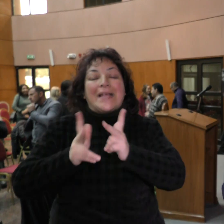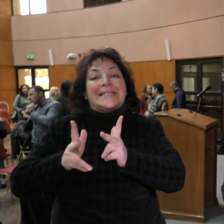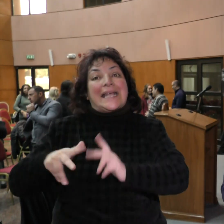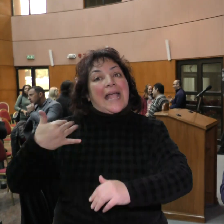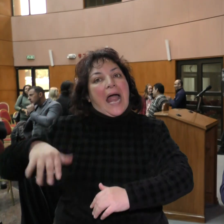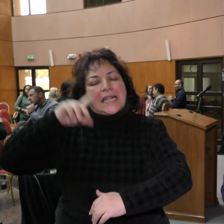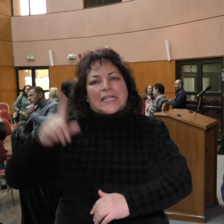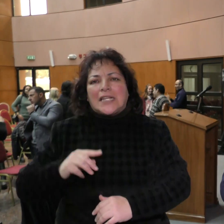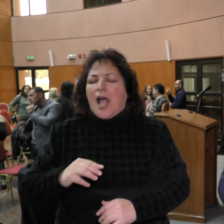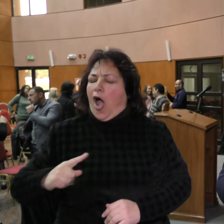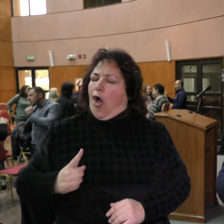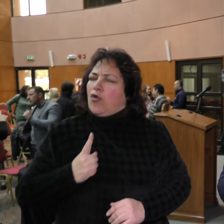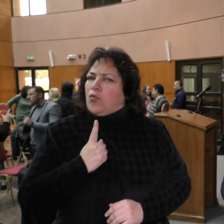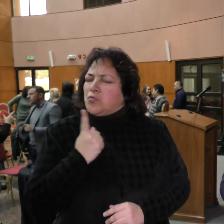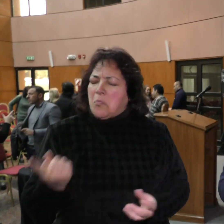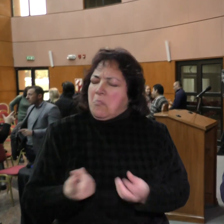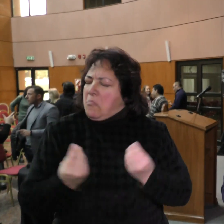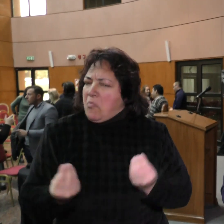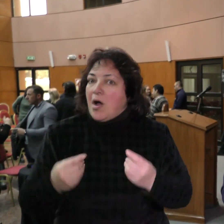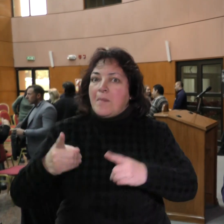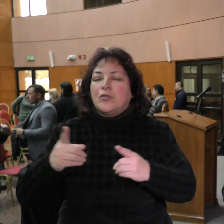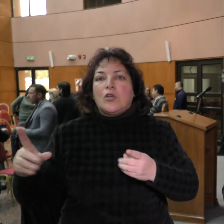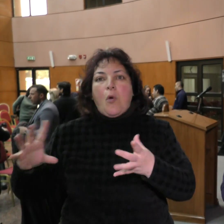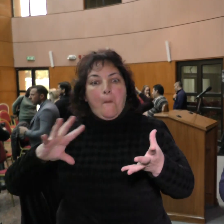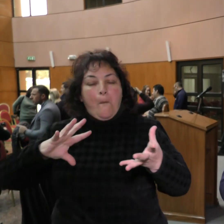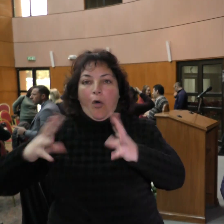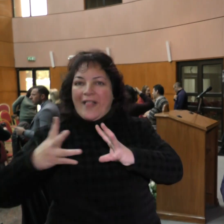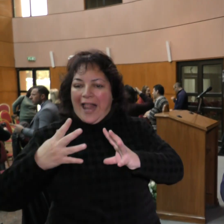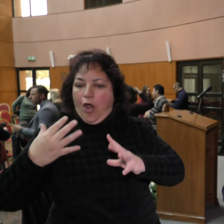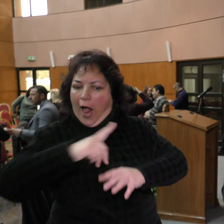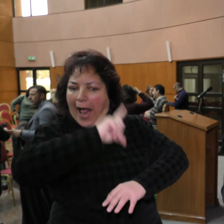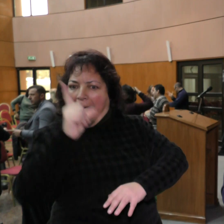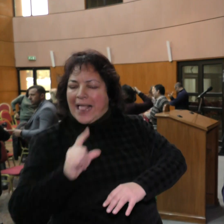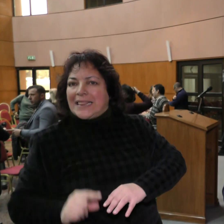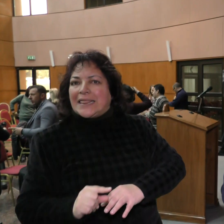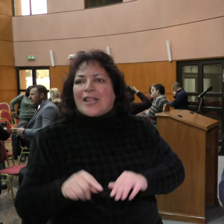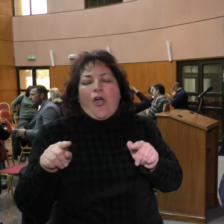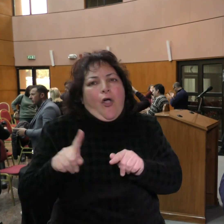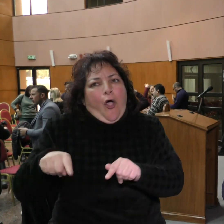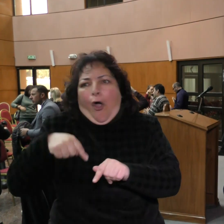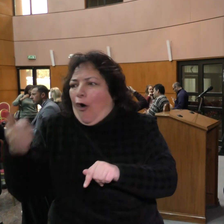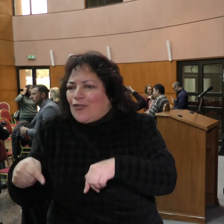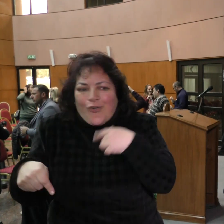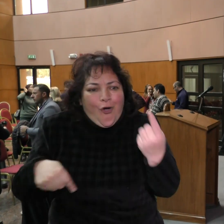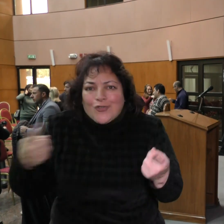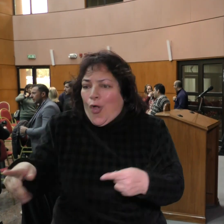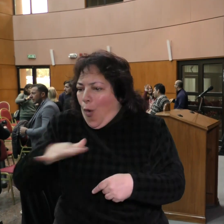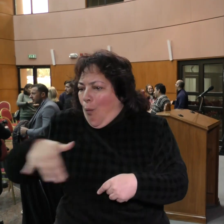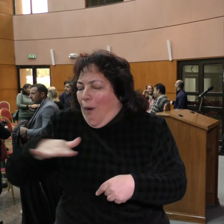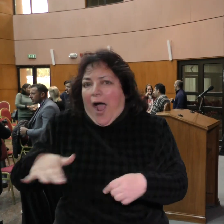es un orgullo? Porque es modelo en todo el país. No hay posibilidades en ningún lugar del país para que las personas sordas